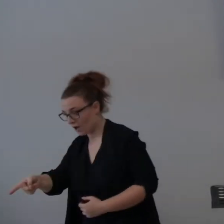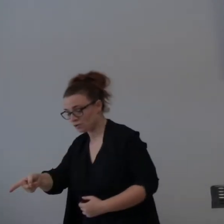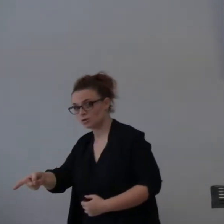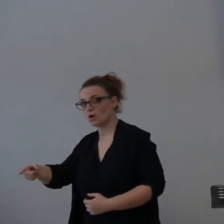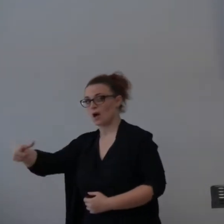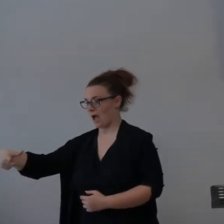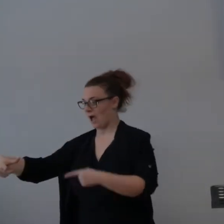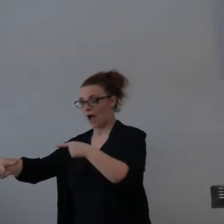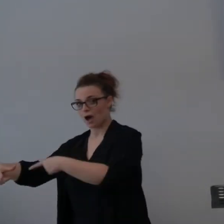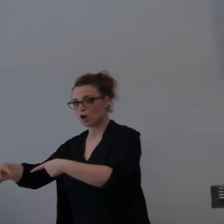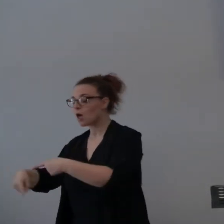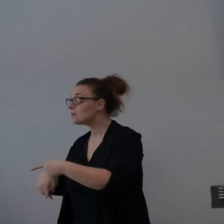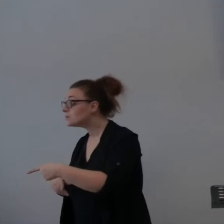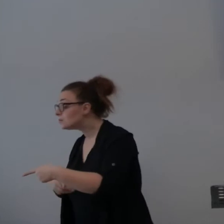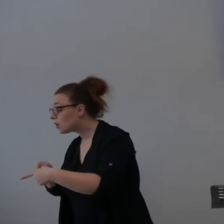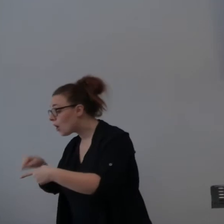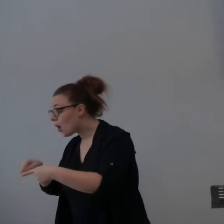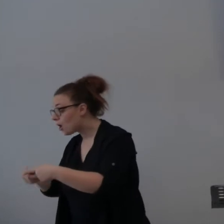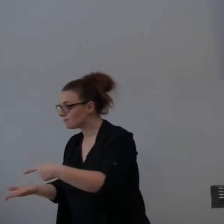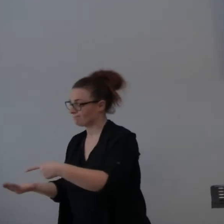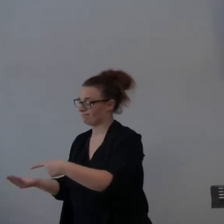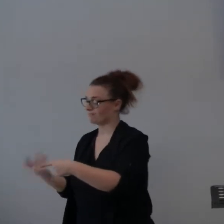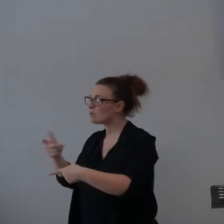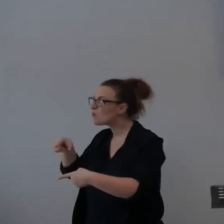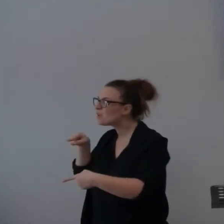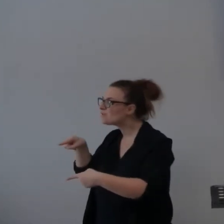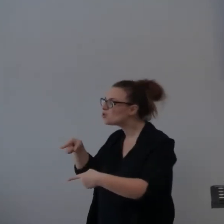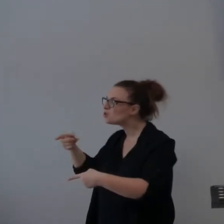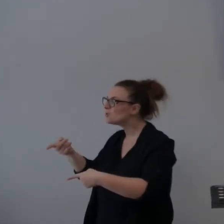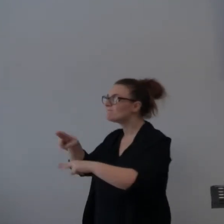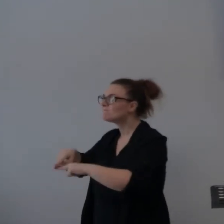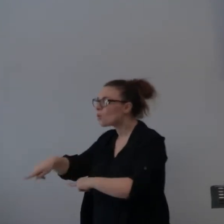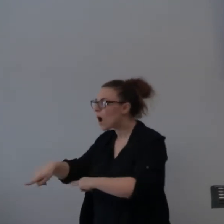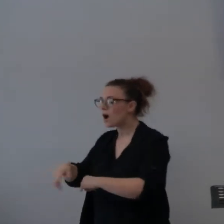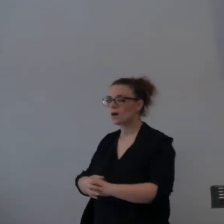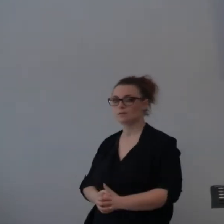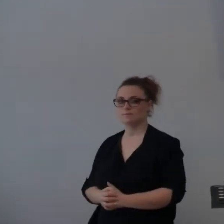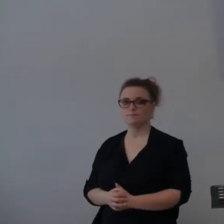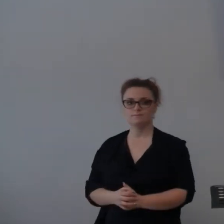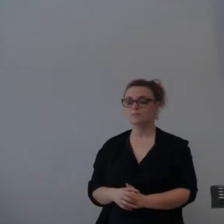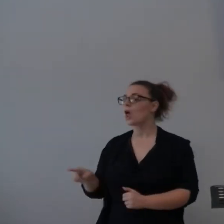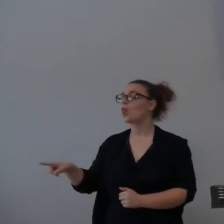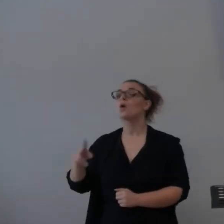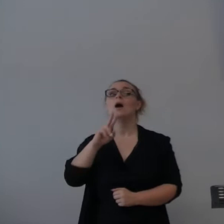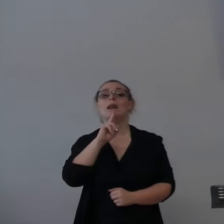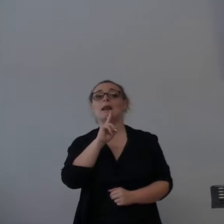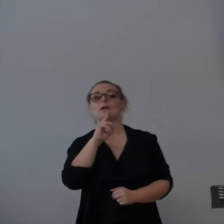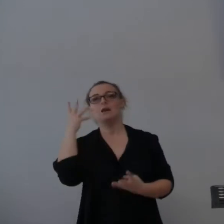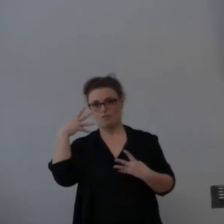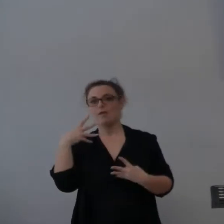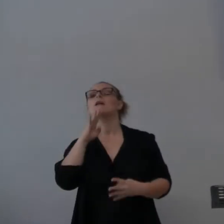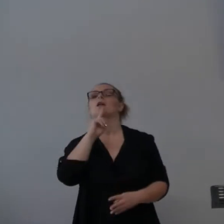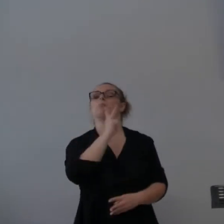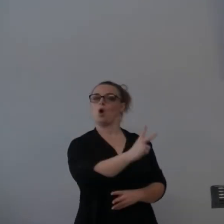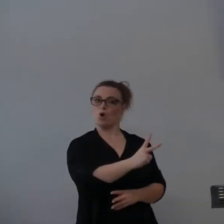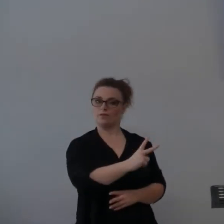angolino, torniamo da lui e diciamo a Giosuè perché sei stato messo in punizione? E lui, avendo riflettuto, ci